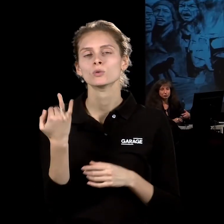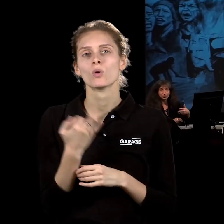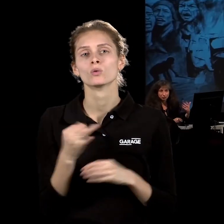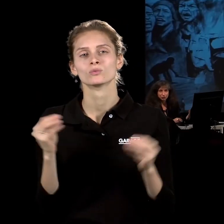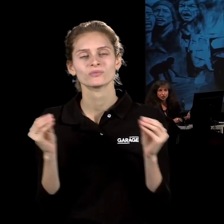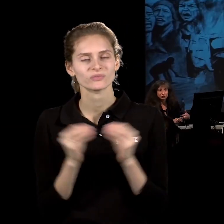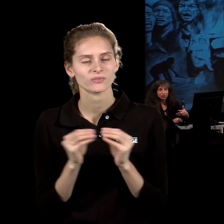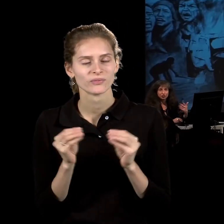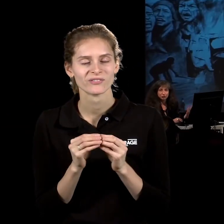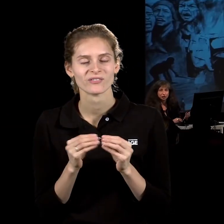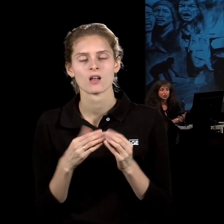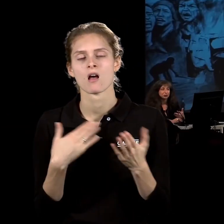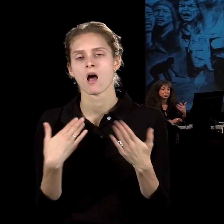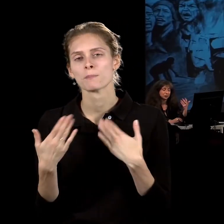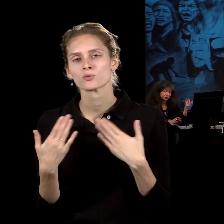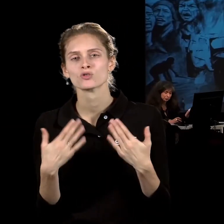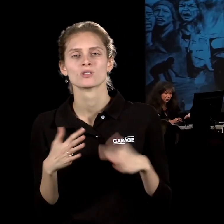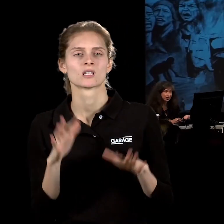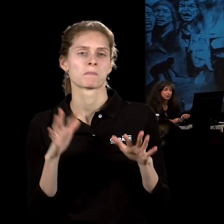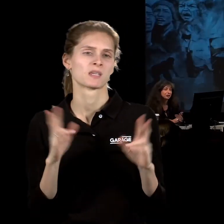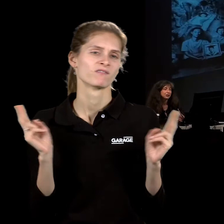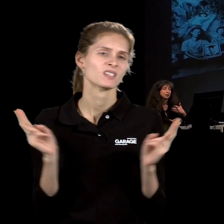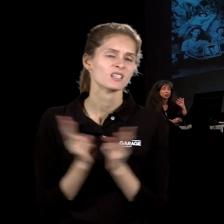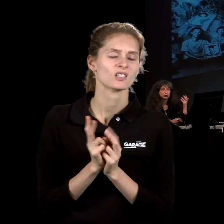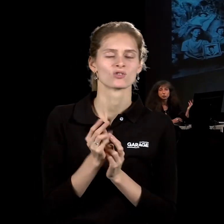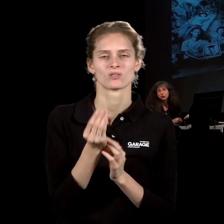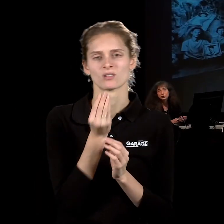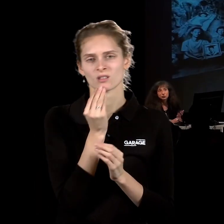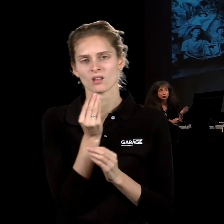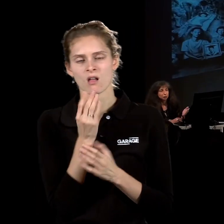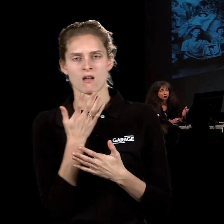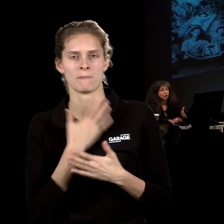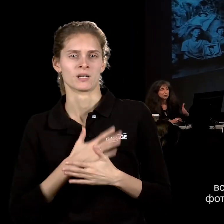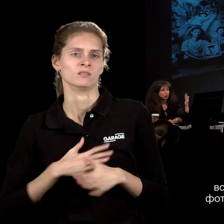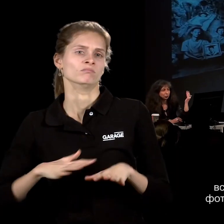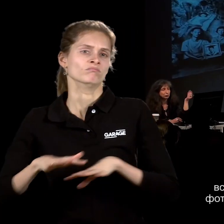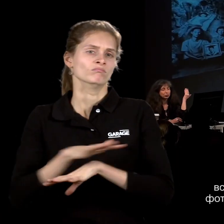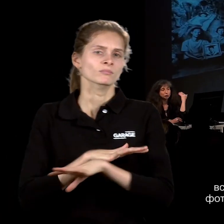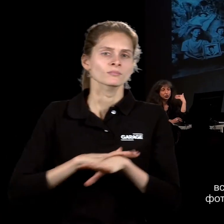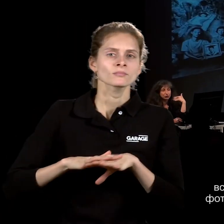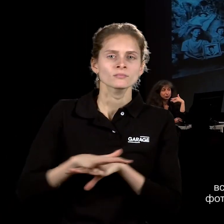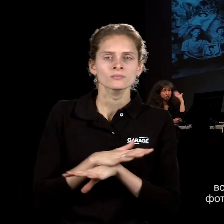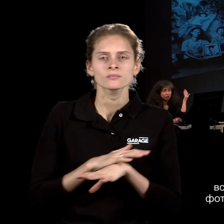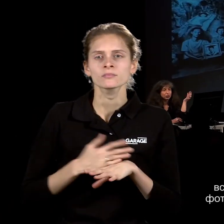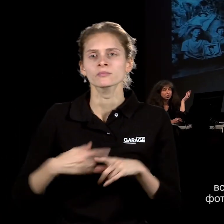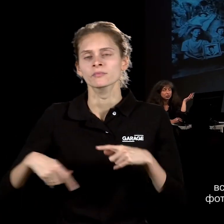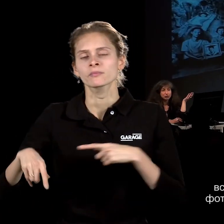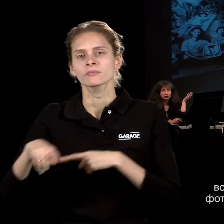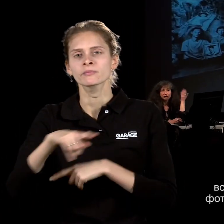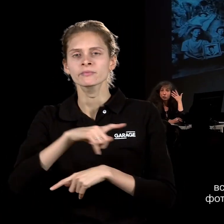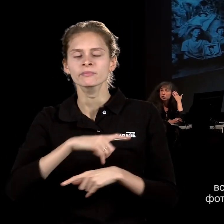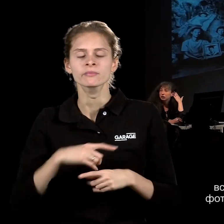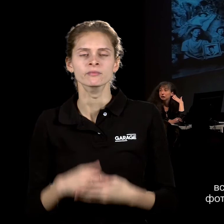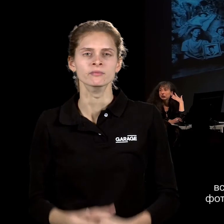самое там это общение, место встречи, еды, какой-то приятной тусовки происходит в окружении вот таких